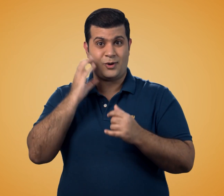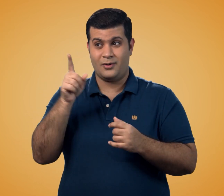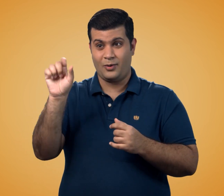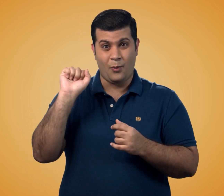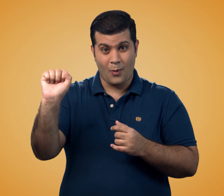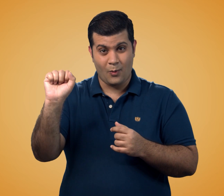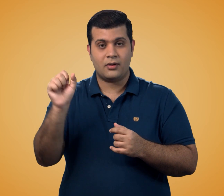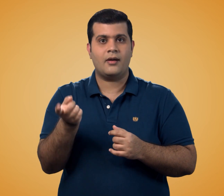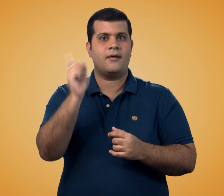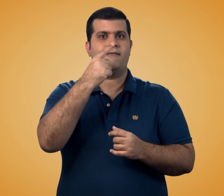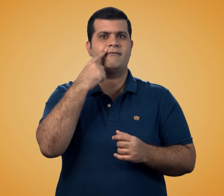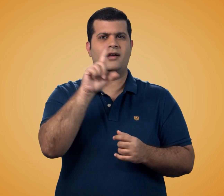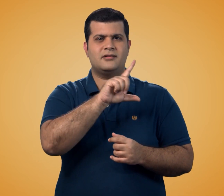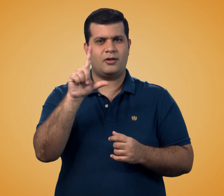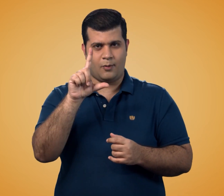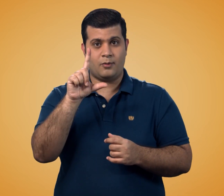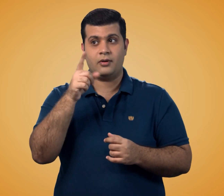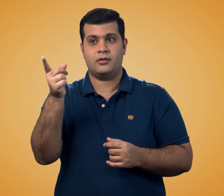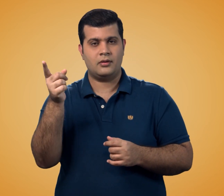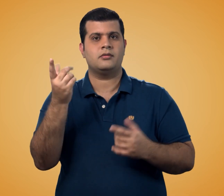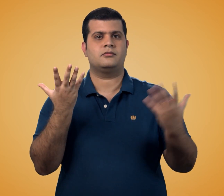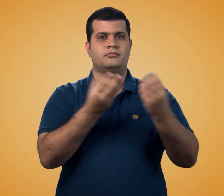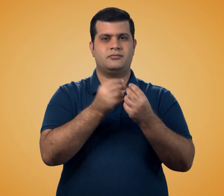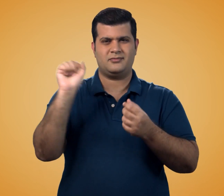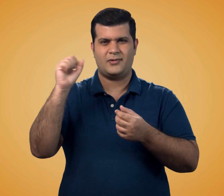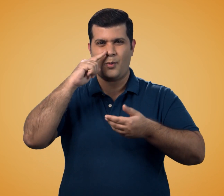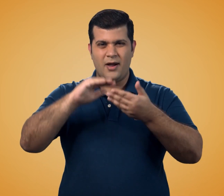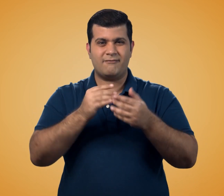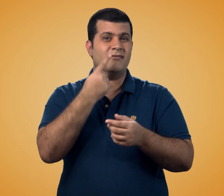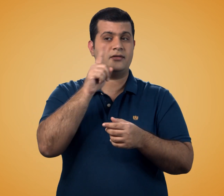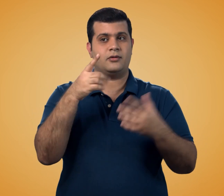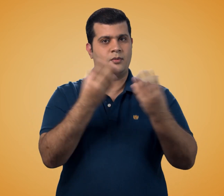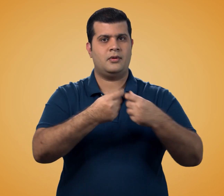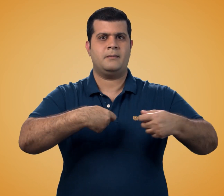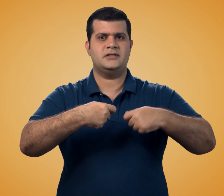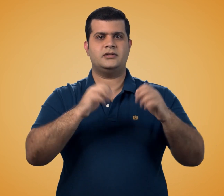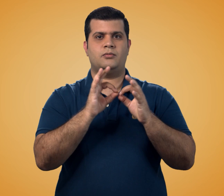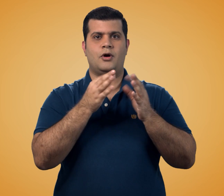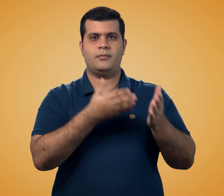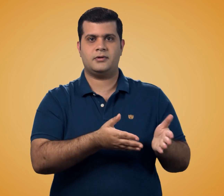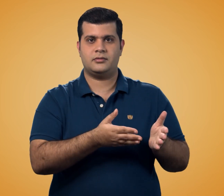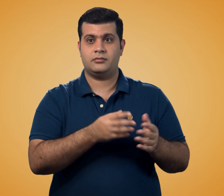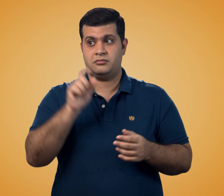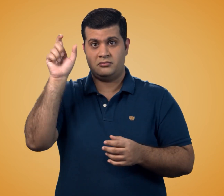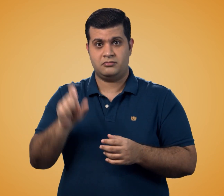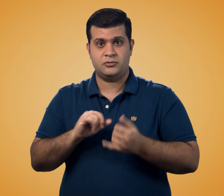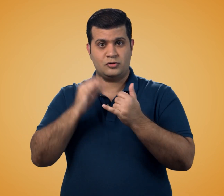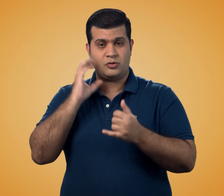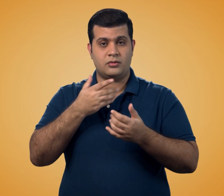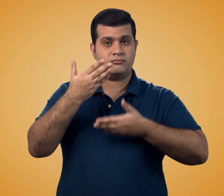पर अलग-अलग एकोनोमिक्स के शब्ट